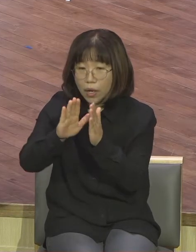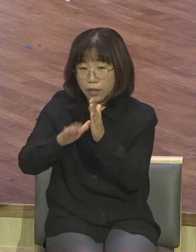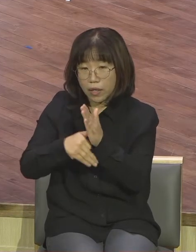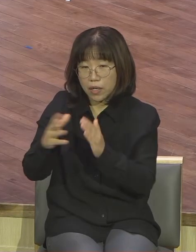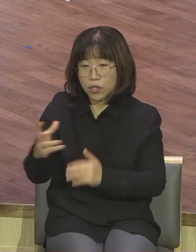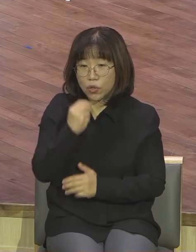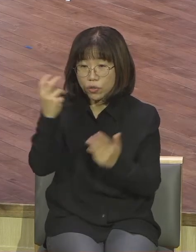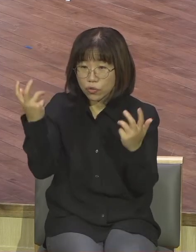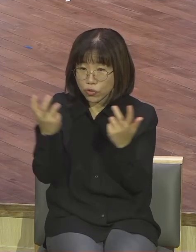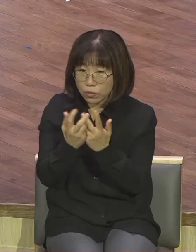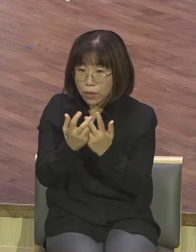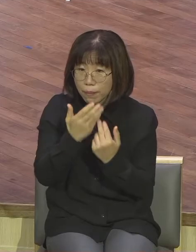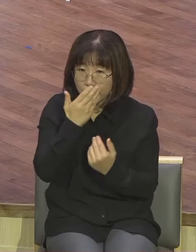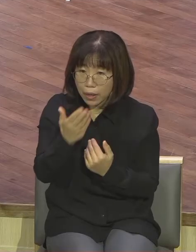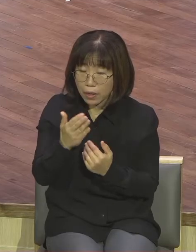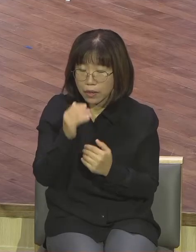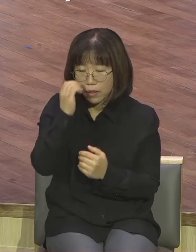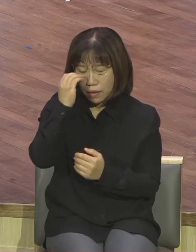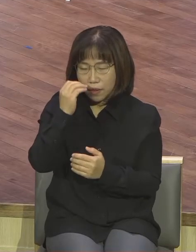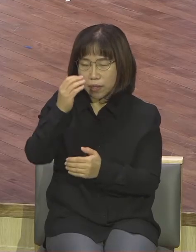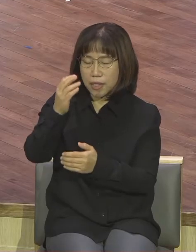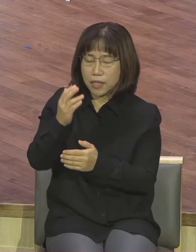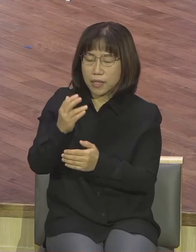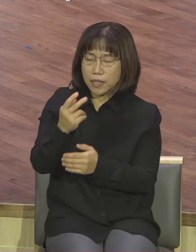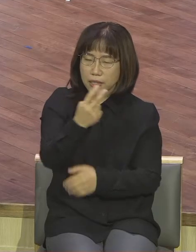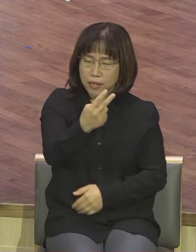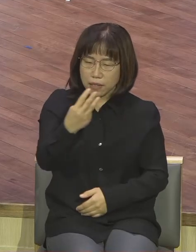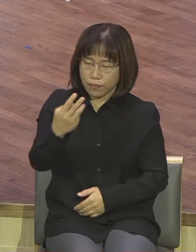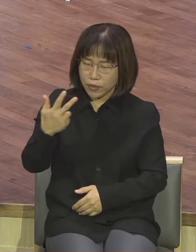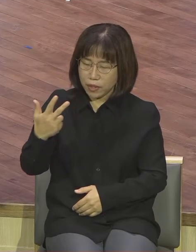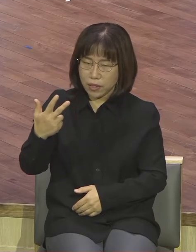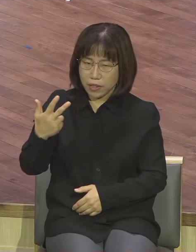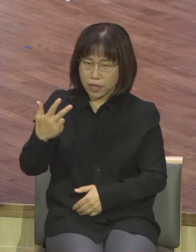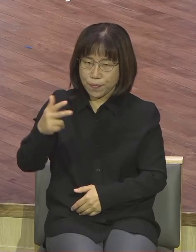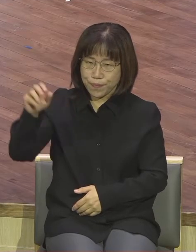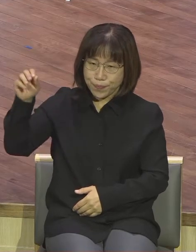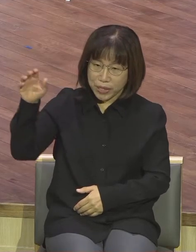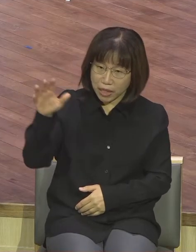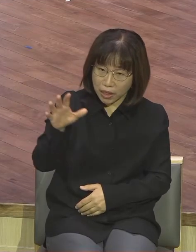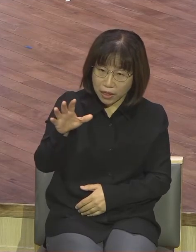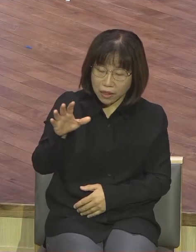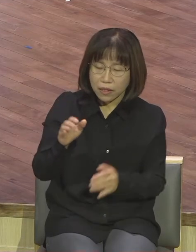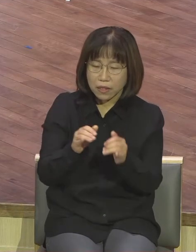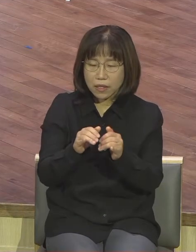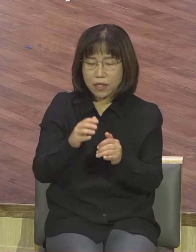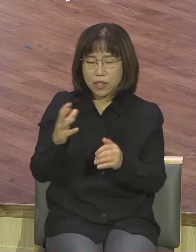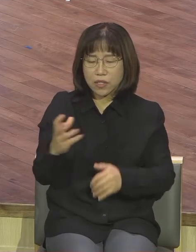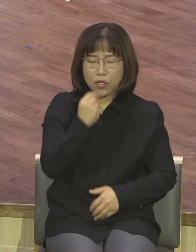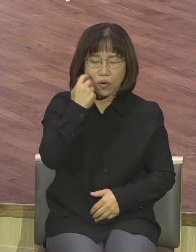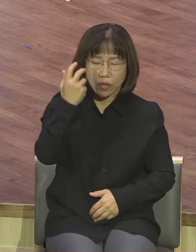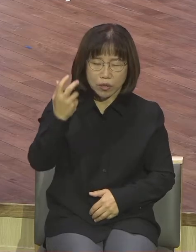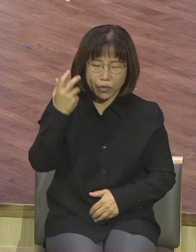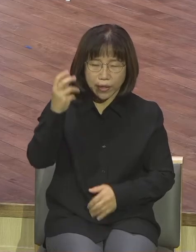보자 이런 사람은요 성령의 사람은요 특징이 있습니다